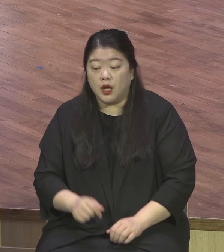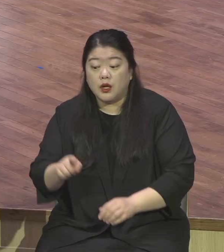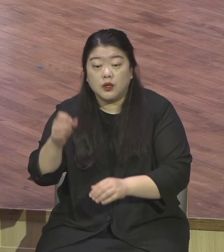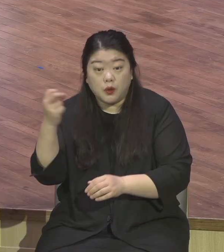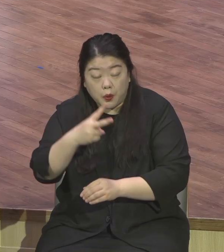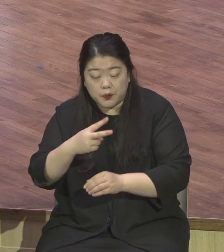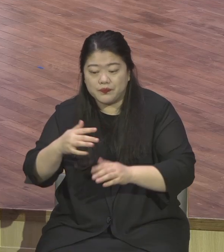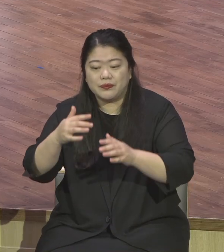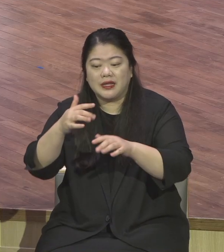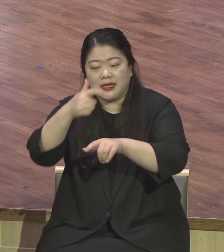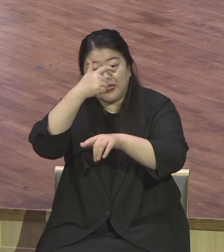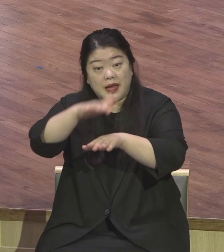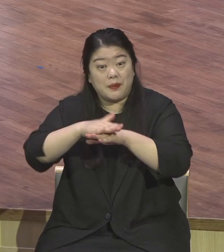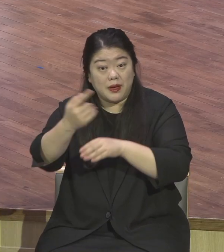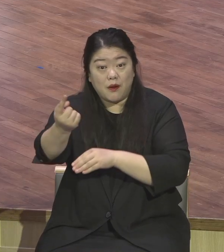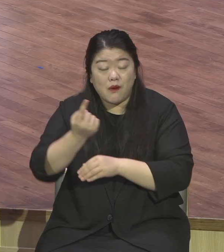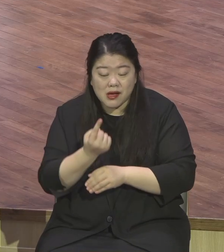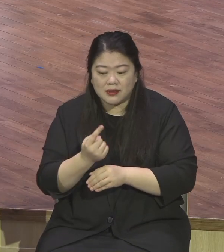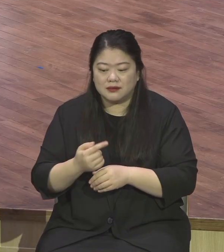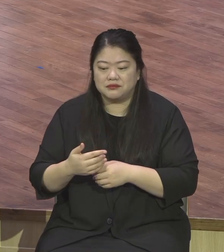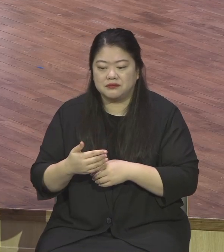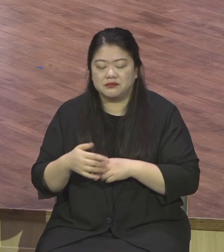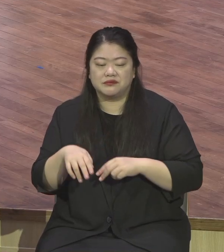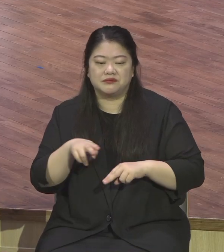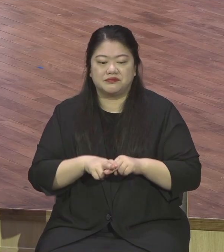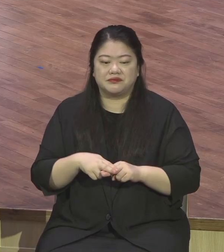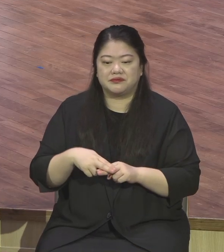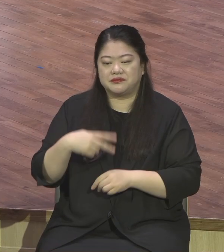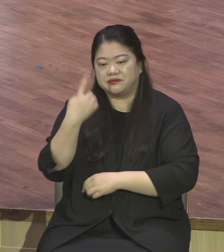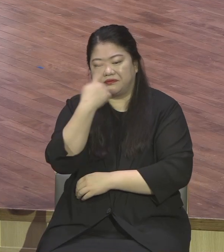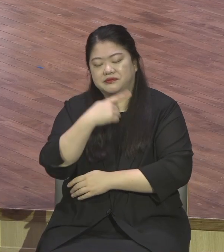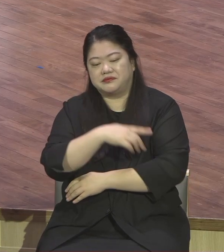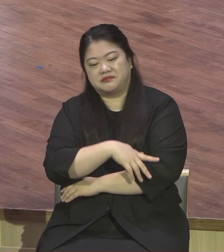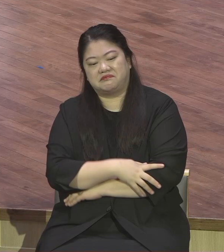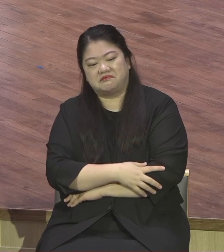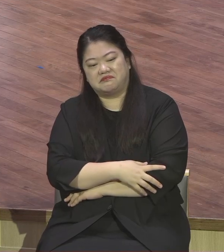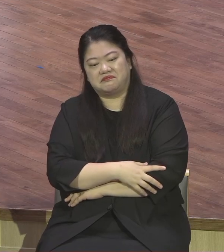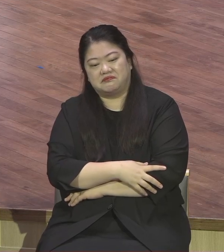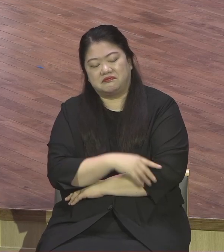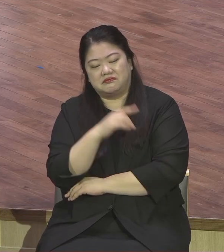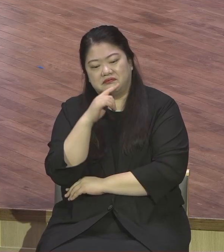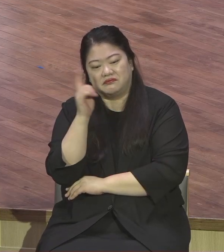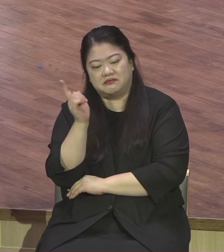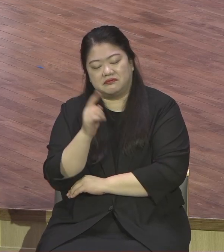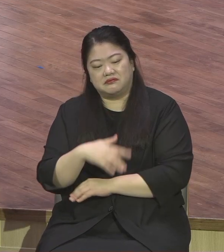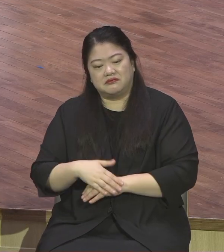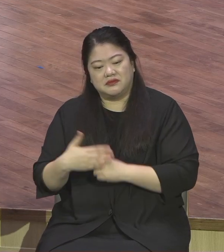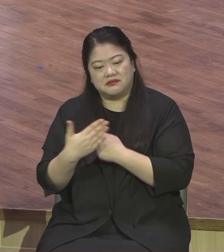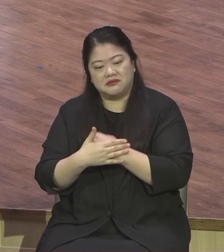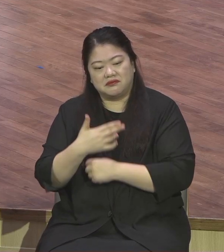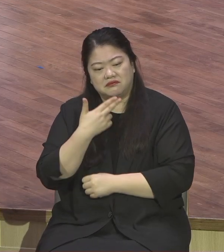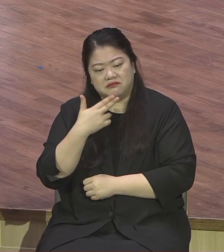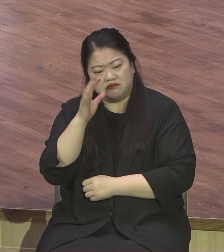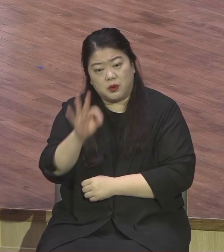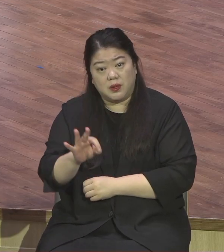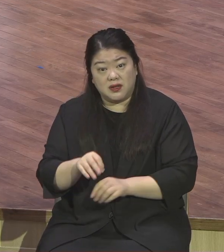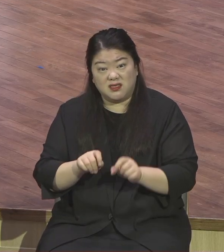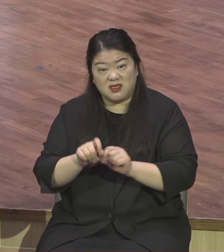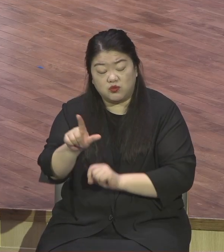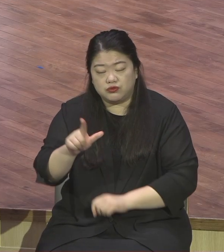기분 나빴어 나를 무시해 나를 나를 여기에서